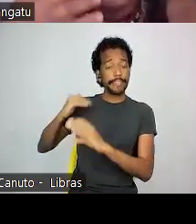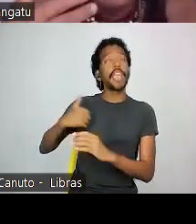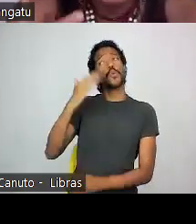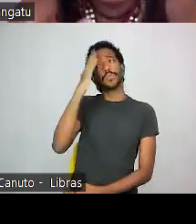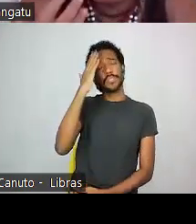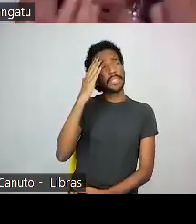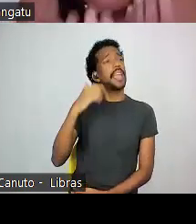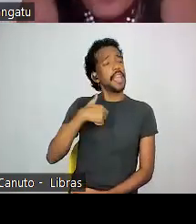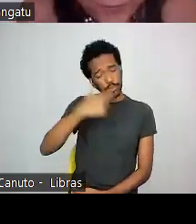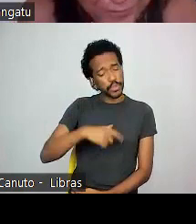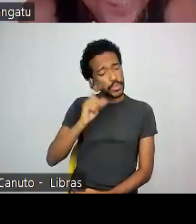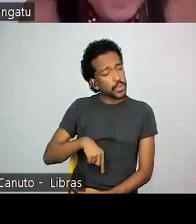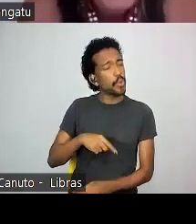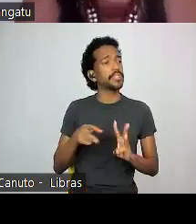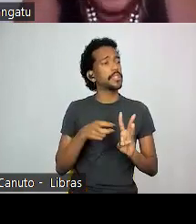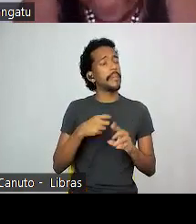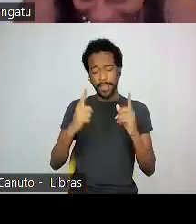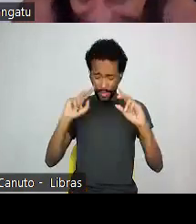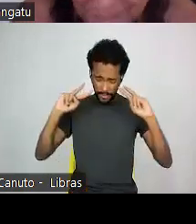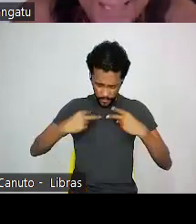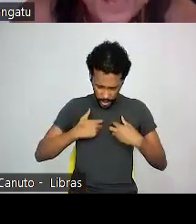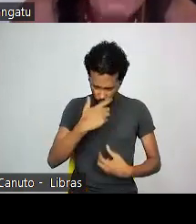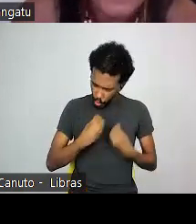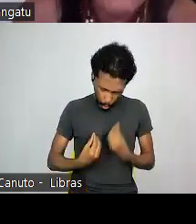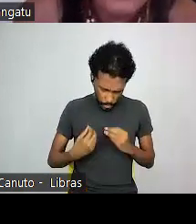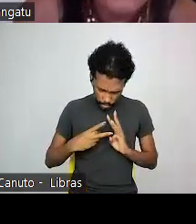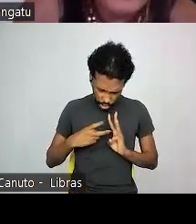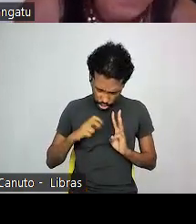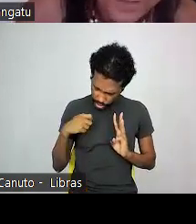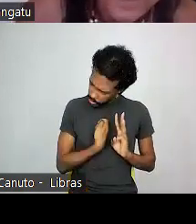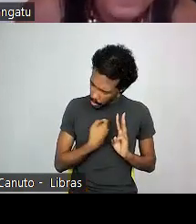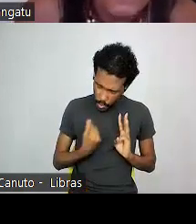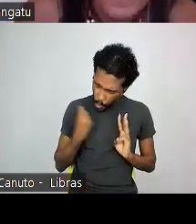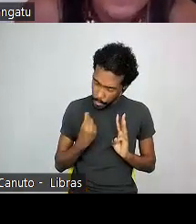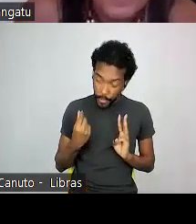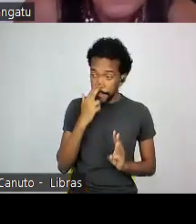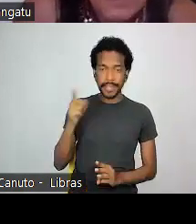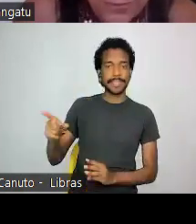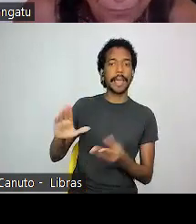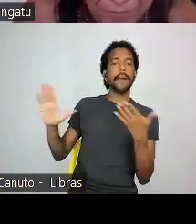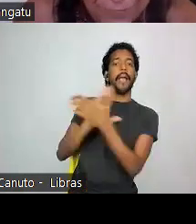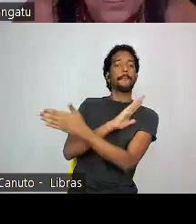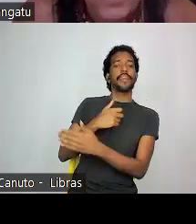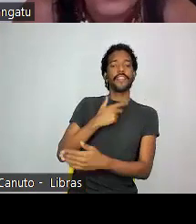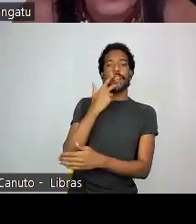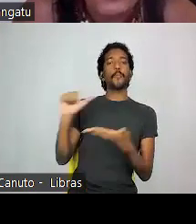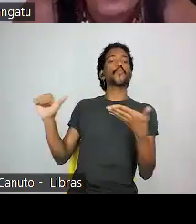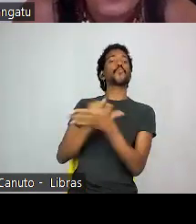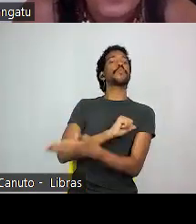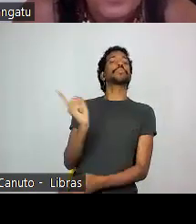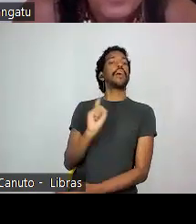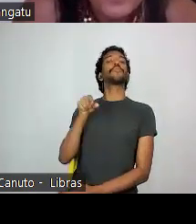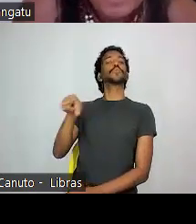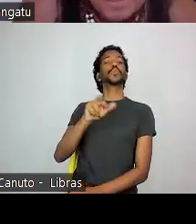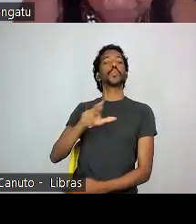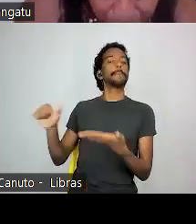consigo saber como que eu sou indígena. Pois é, é esse apagamento. E por que que isso acontece? Por que acontece o genocídio e o